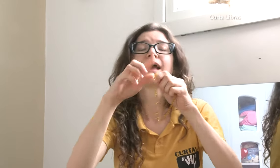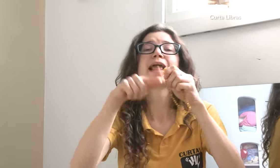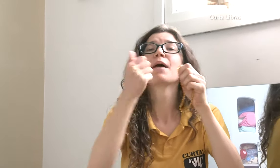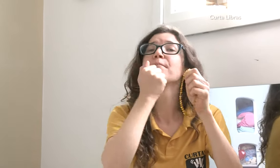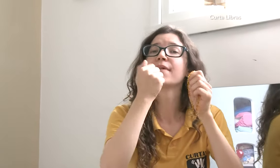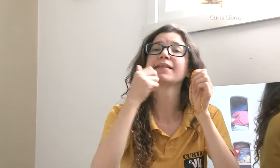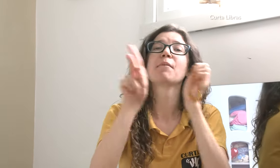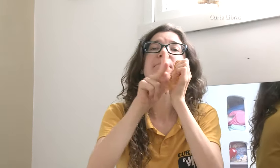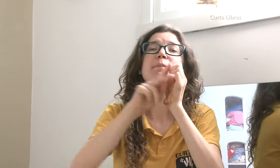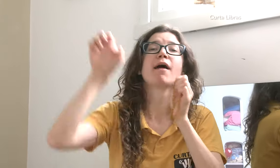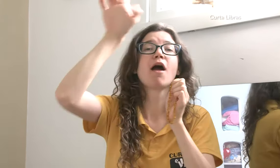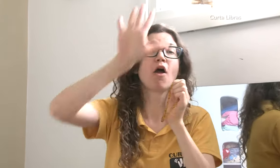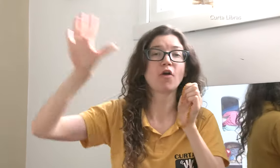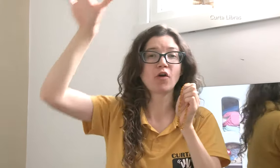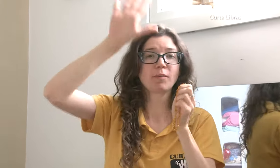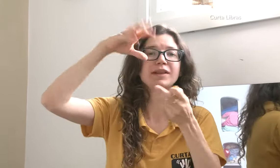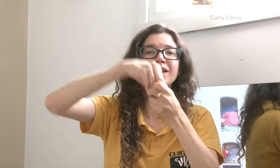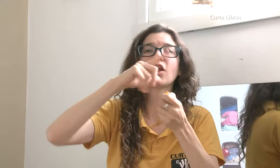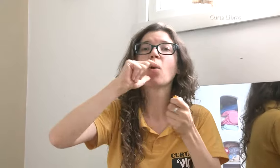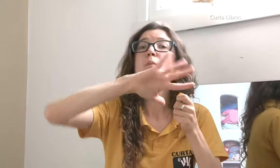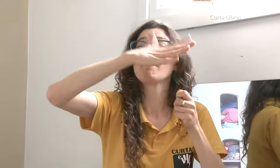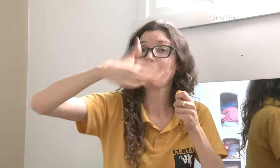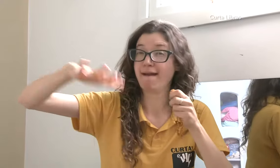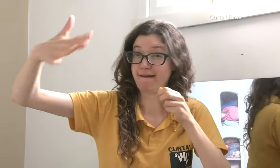O âmbar é uma pedra europeia que é retirada do mar.